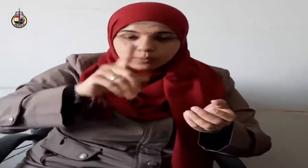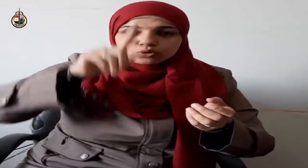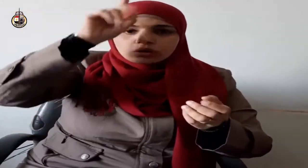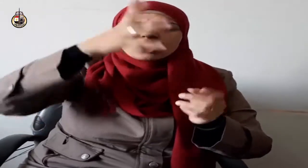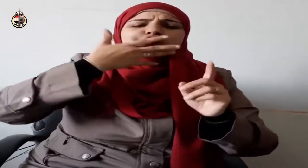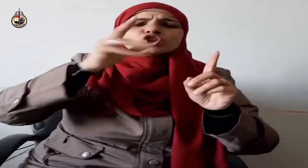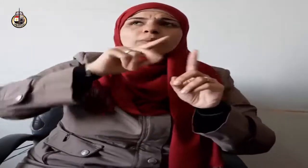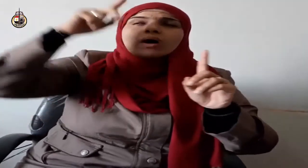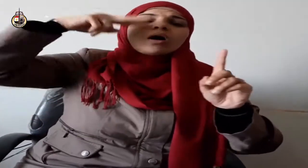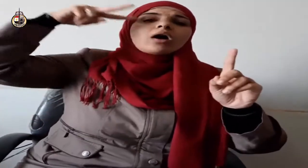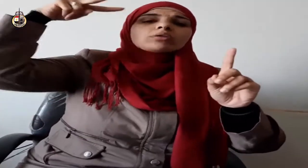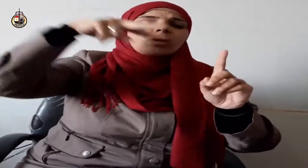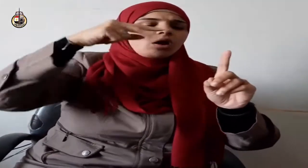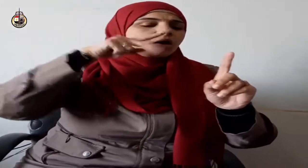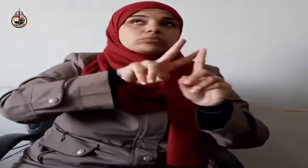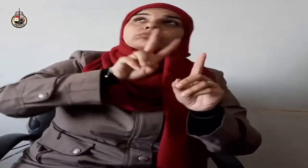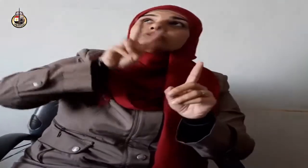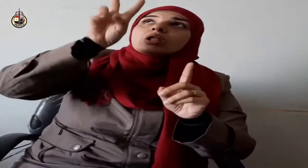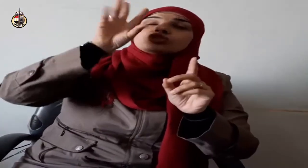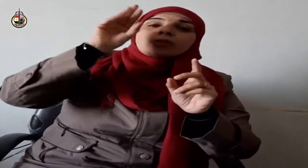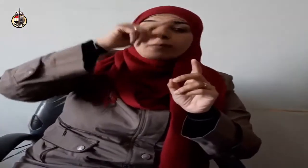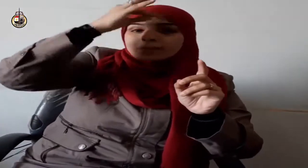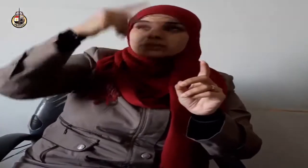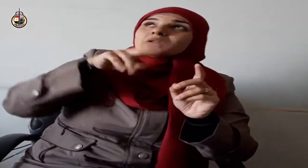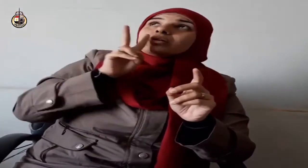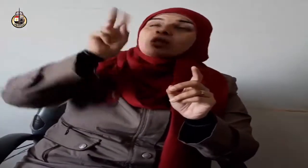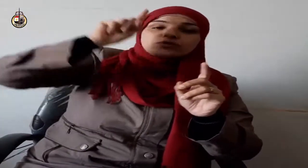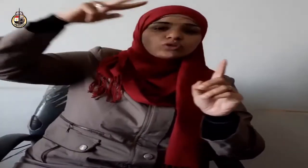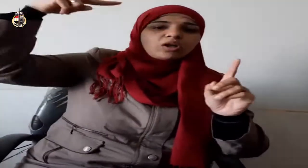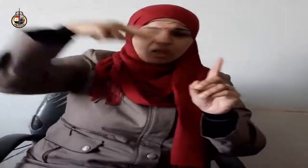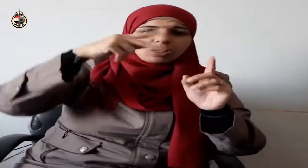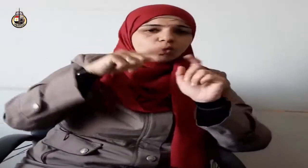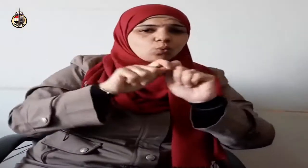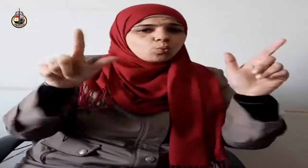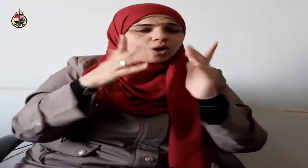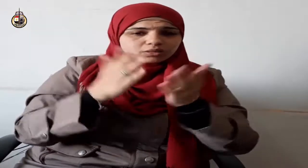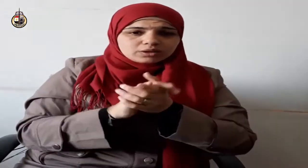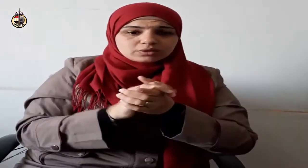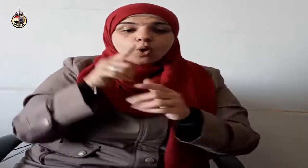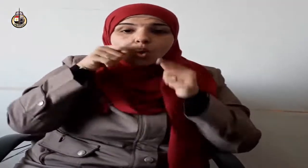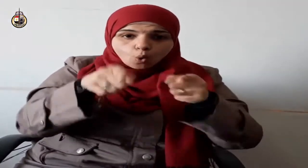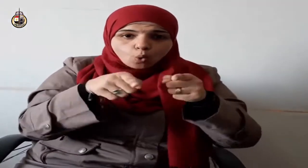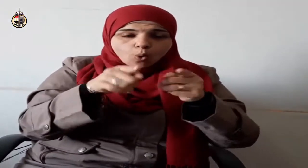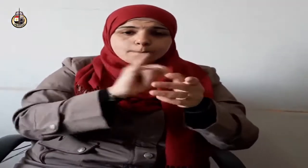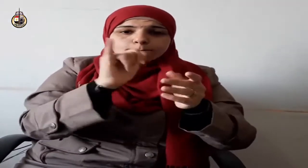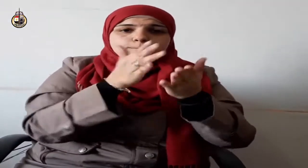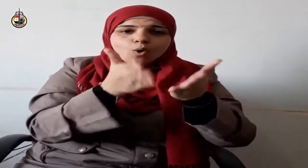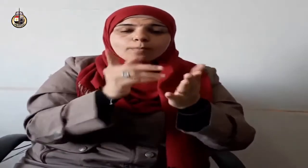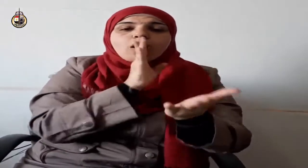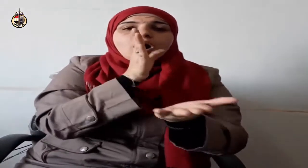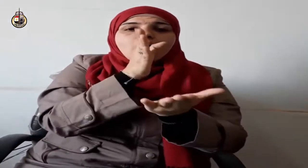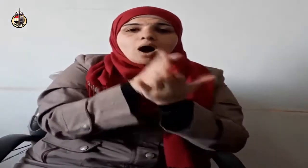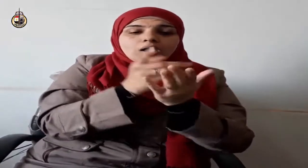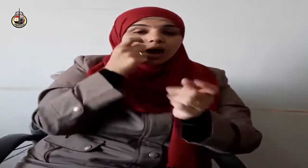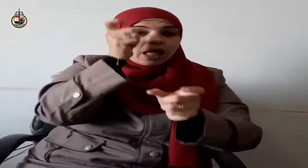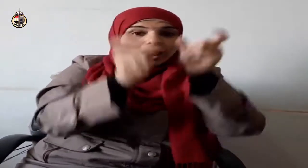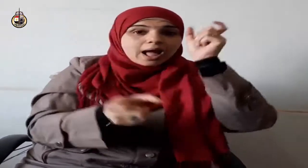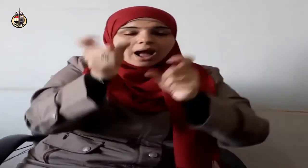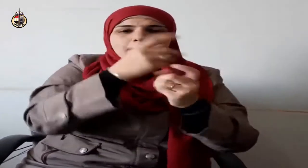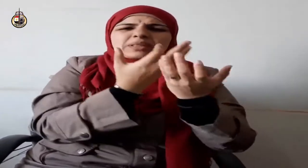أشمر ثيابي وأحترز قال هذه التقوى وأما الإحسان فقد بيّن